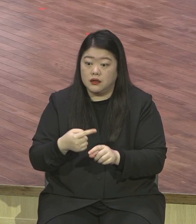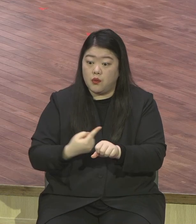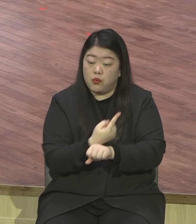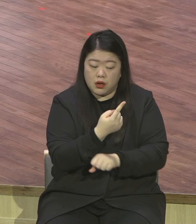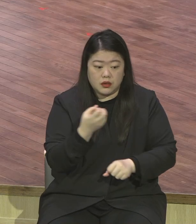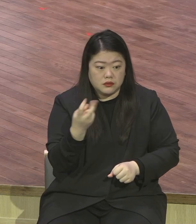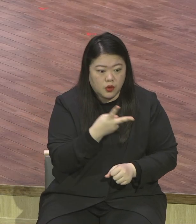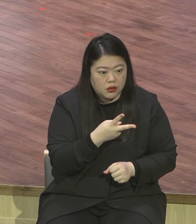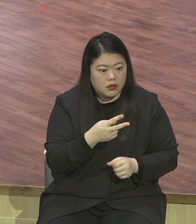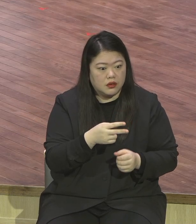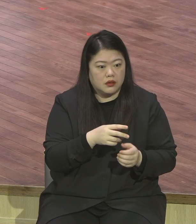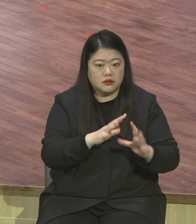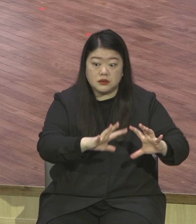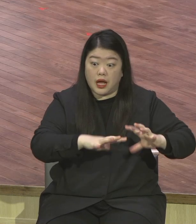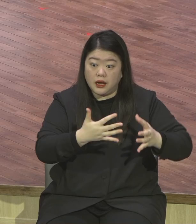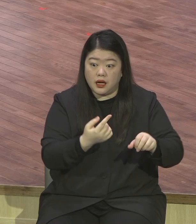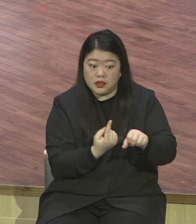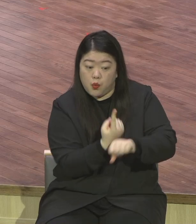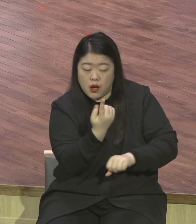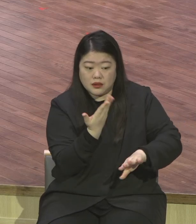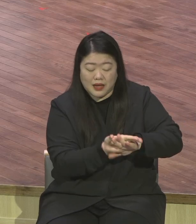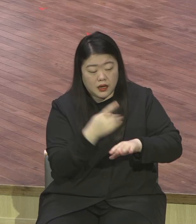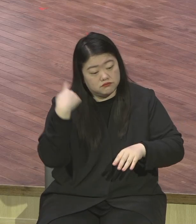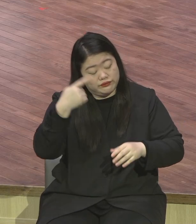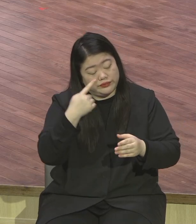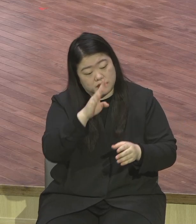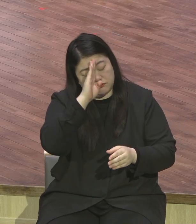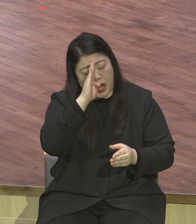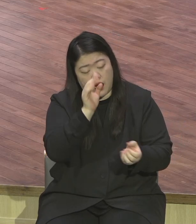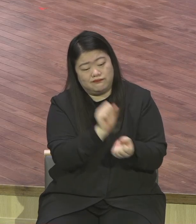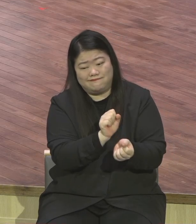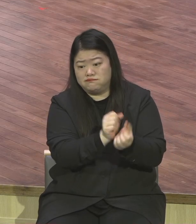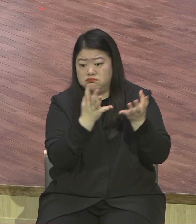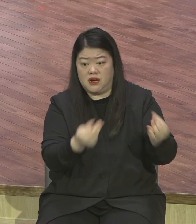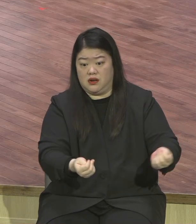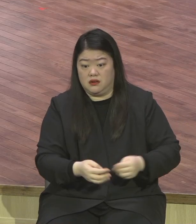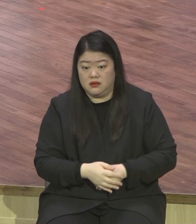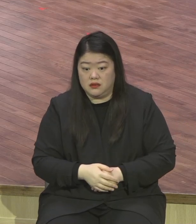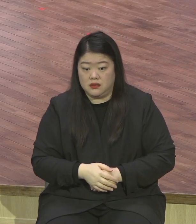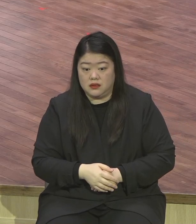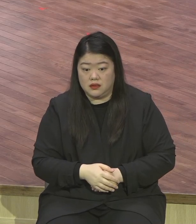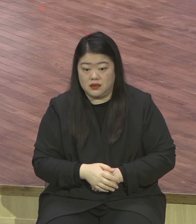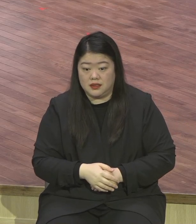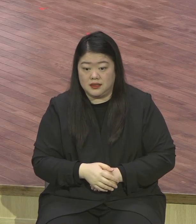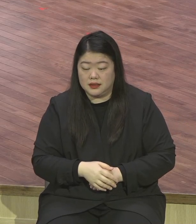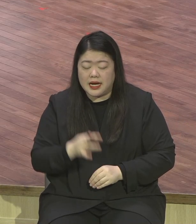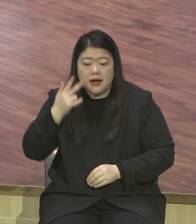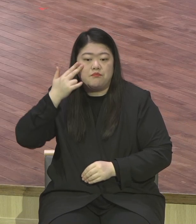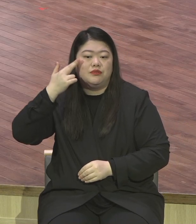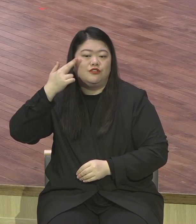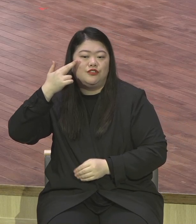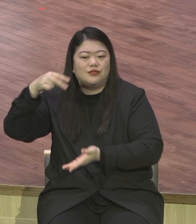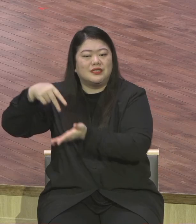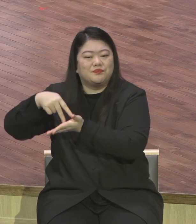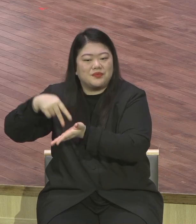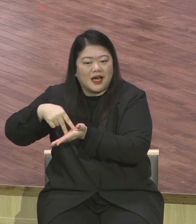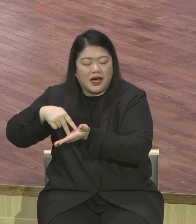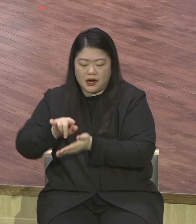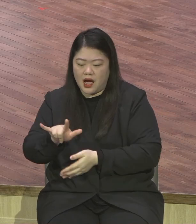만들어가고 있습니다. 미국에서는 코로나19가 중국에서 발생한 것 때문에 이 아시아 사람들